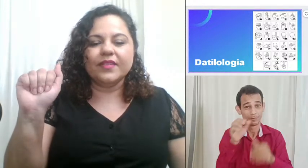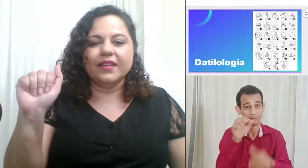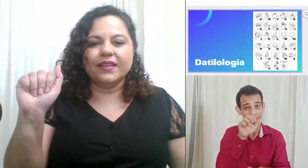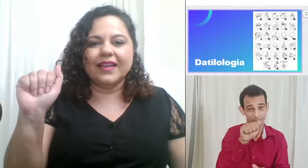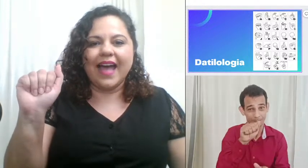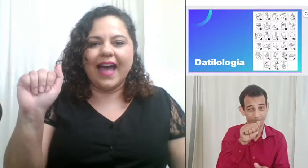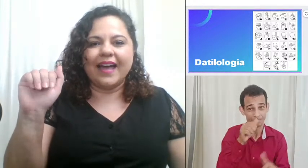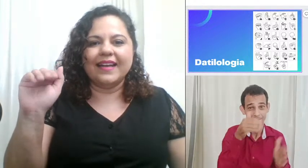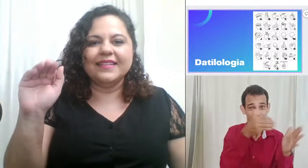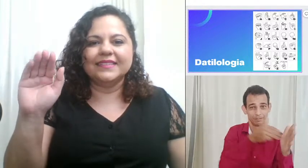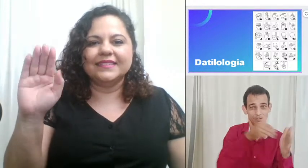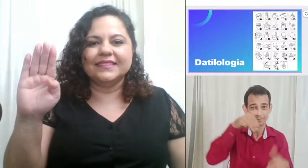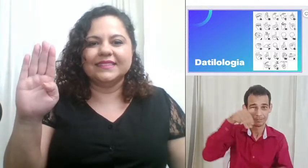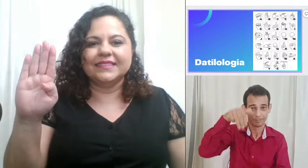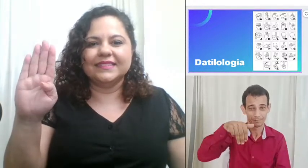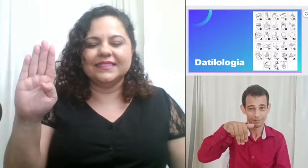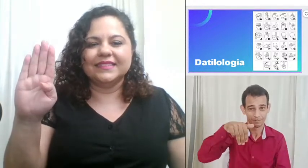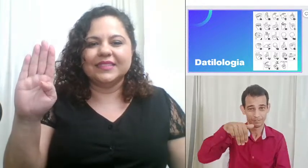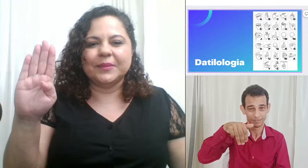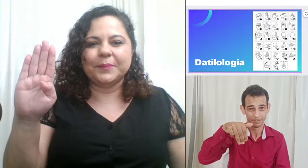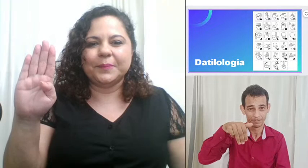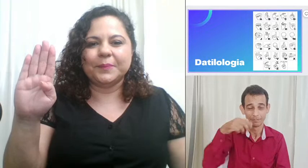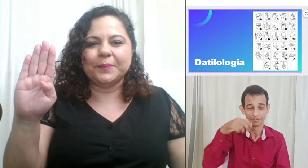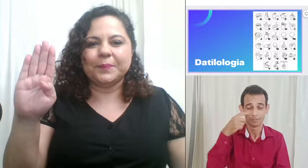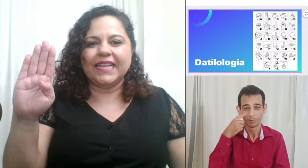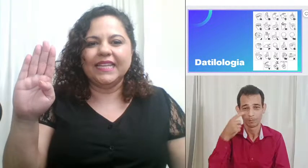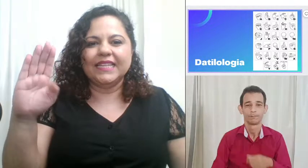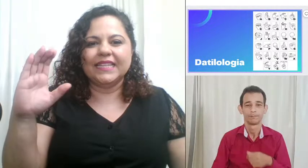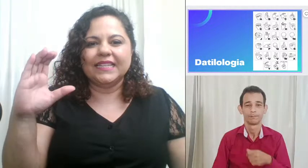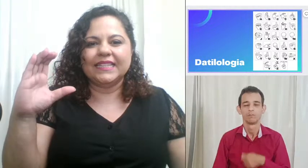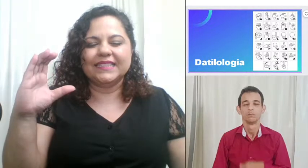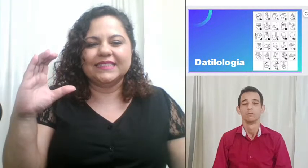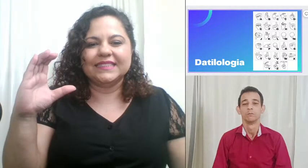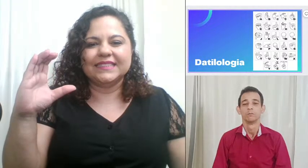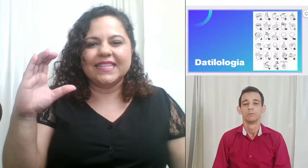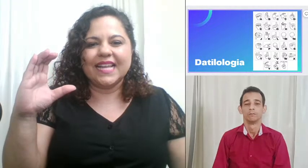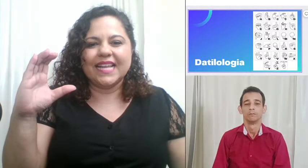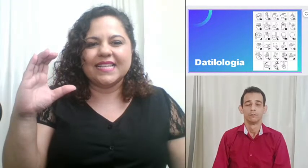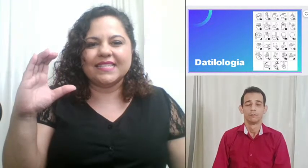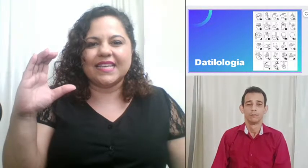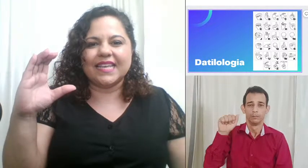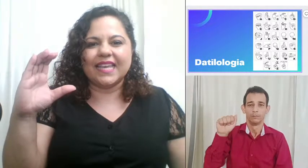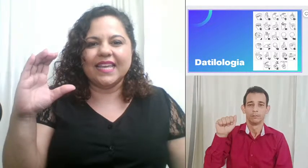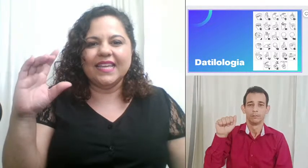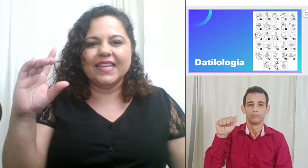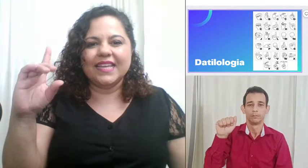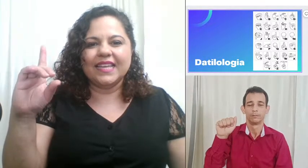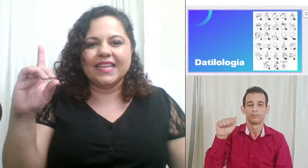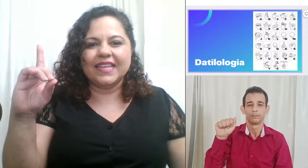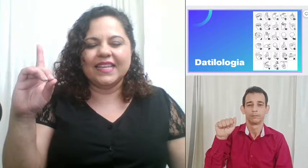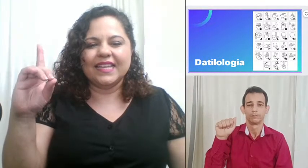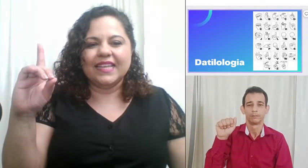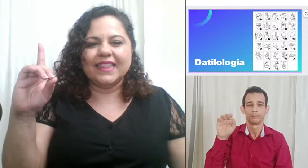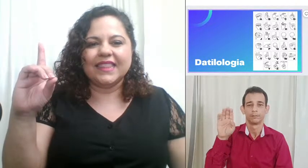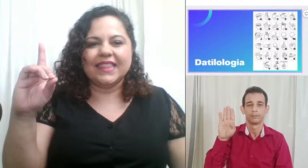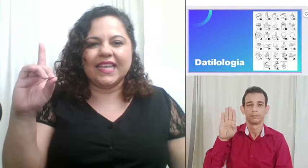A B C D